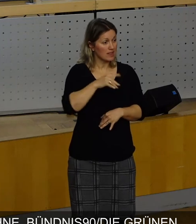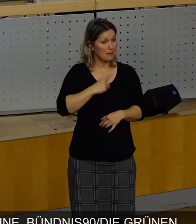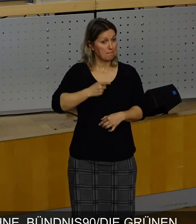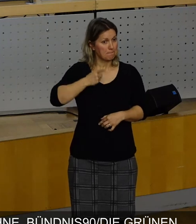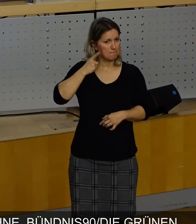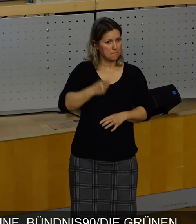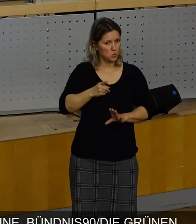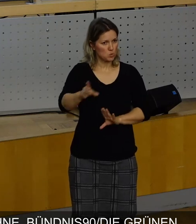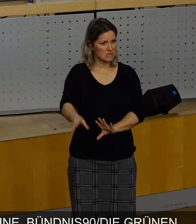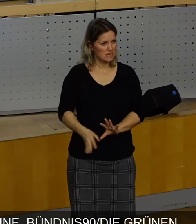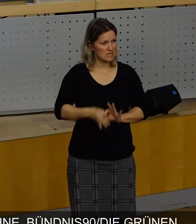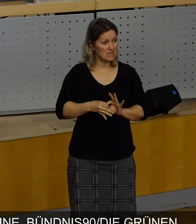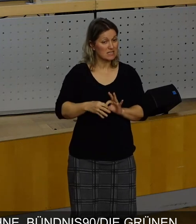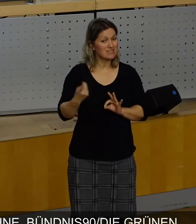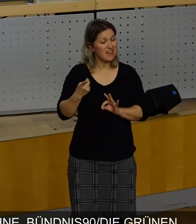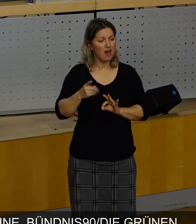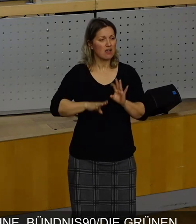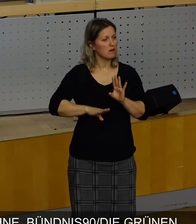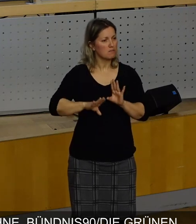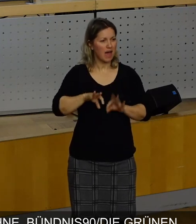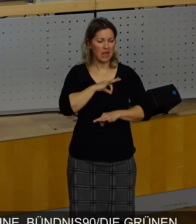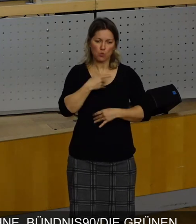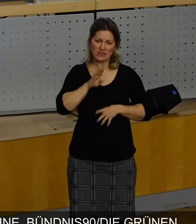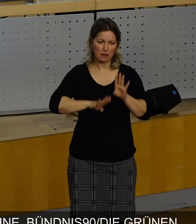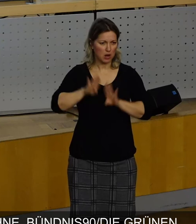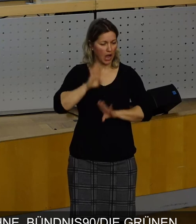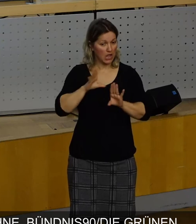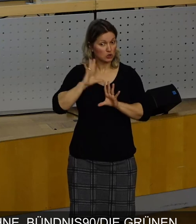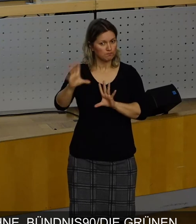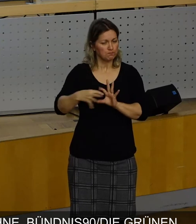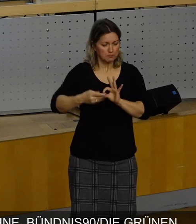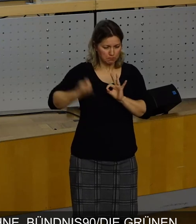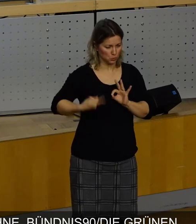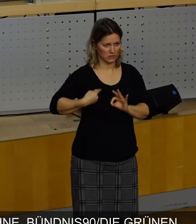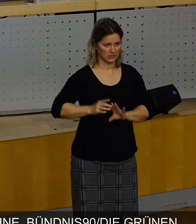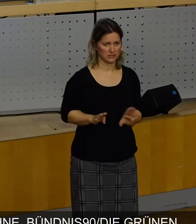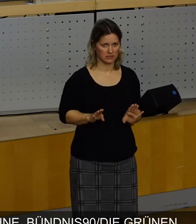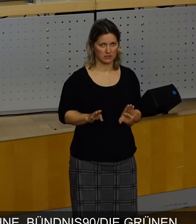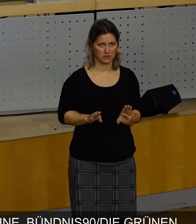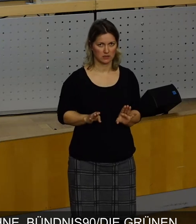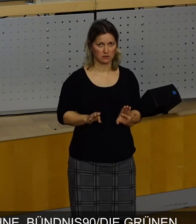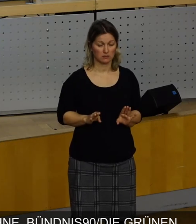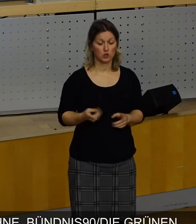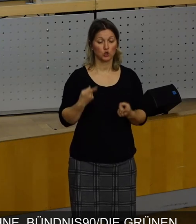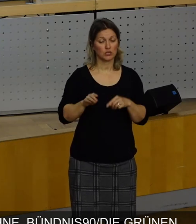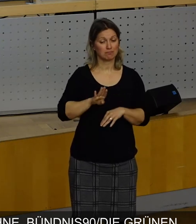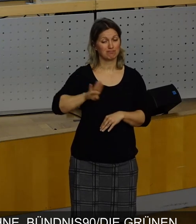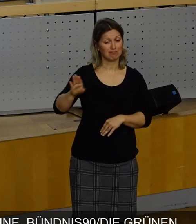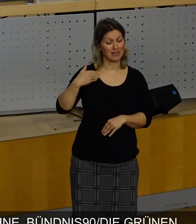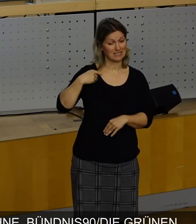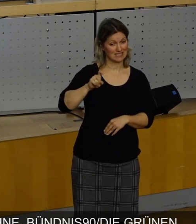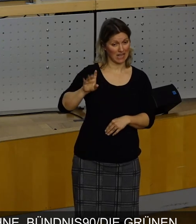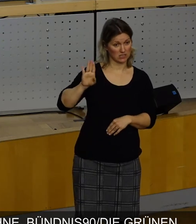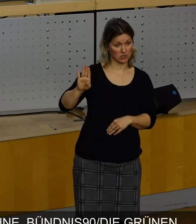undemokratischen Partei verhandeln. Und jetzt sage ich Ihnen, wenn Sie, Herr Zasbrohn, das ist das Problem,